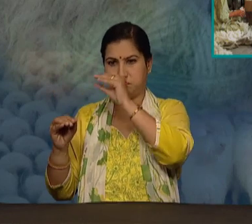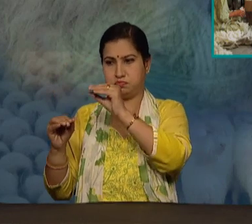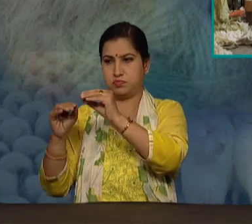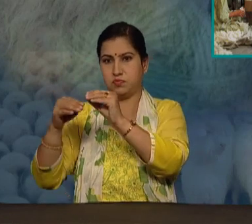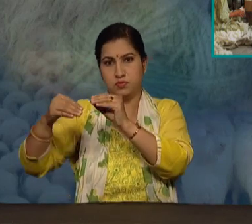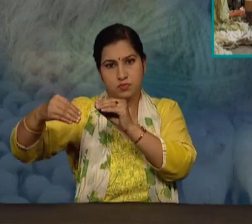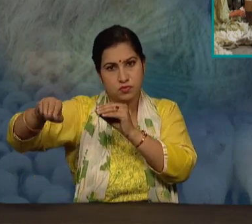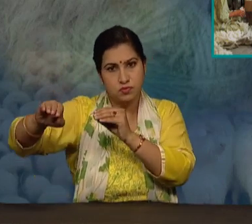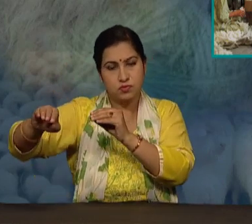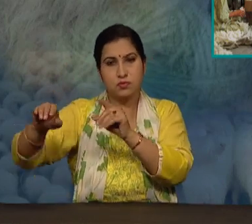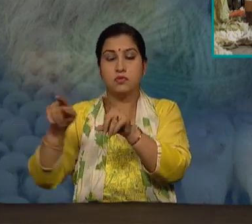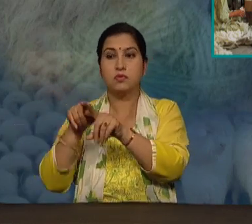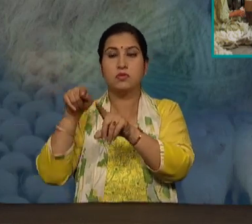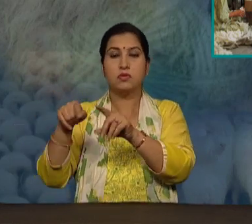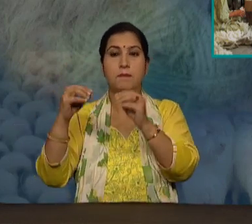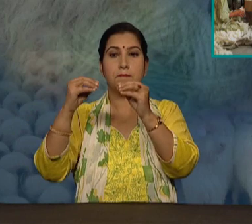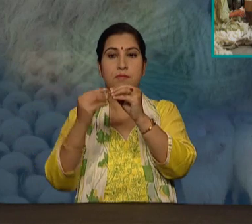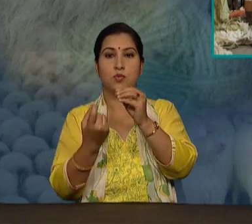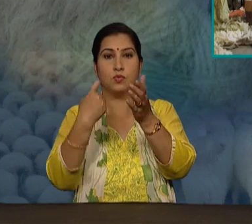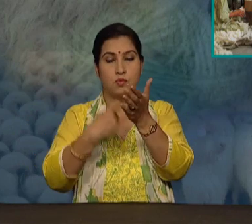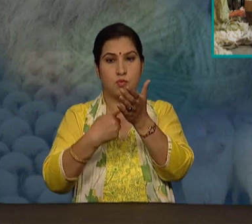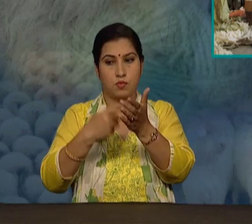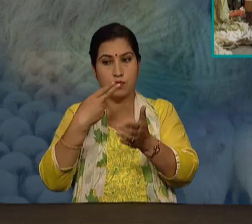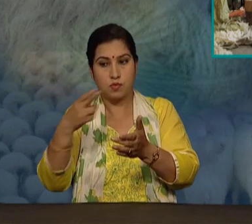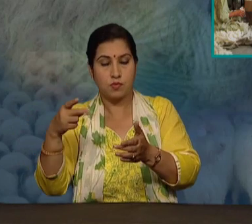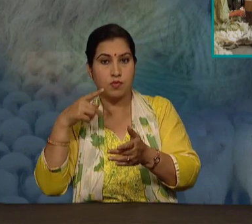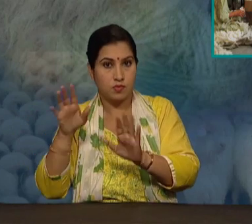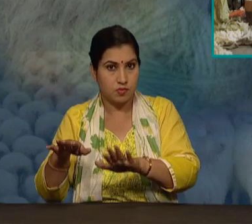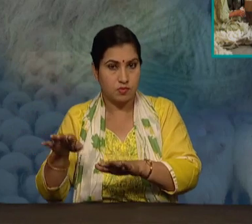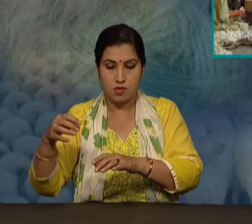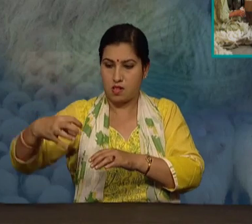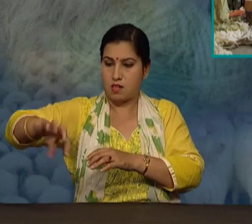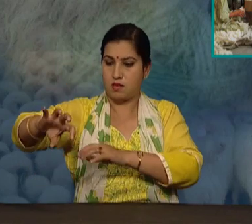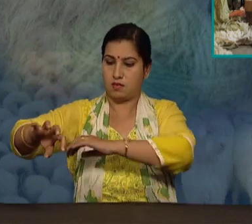जिन्हें की बर कहते हैं अलग किया जाएगा